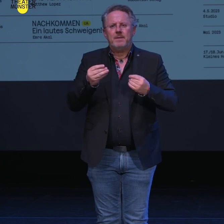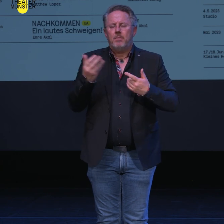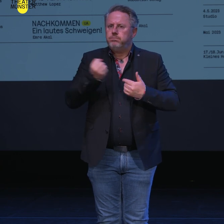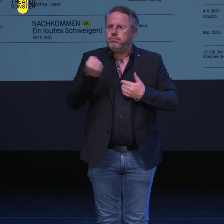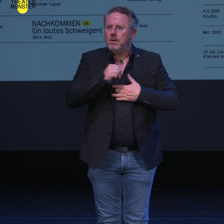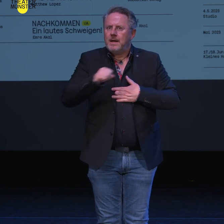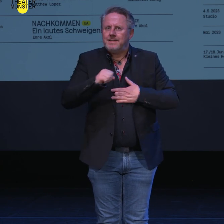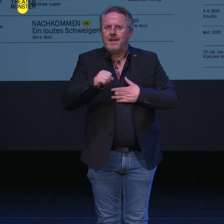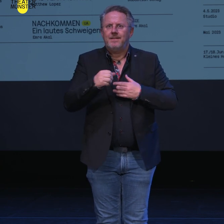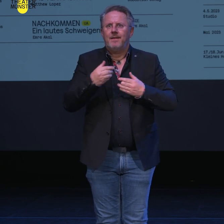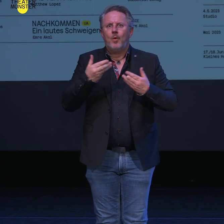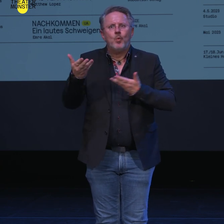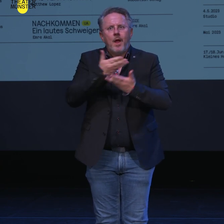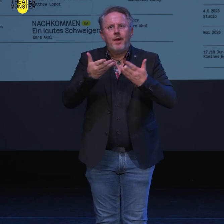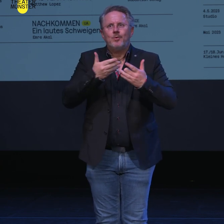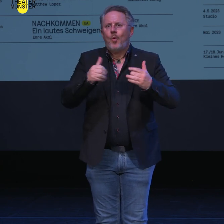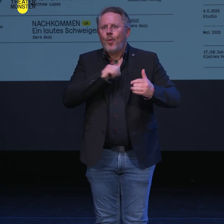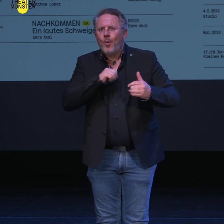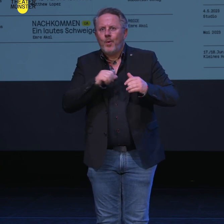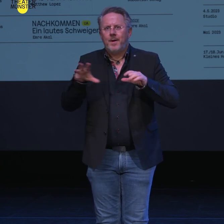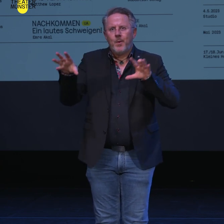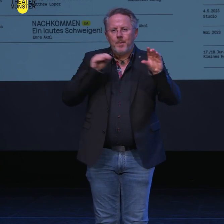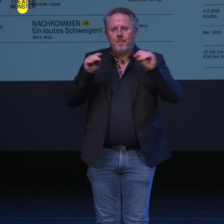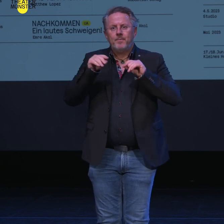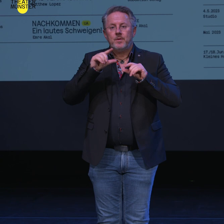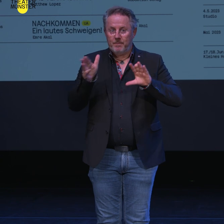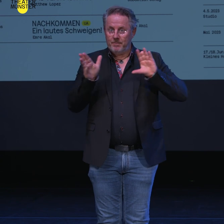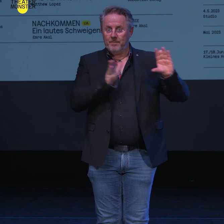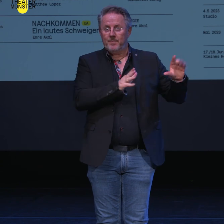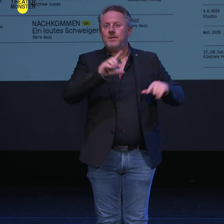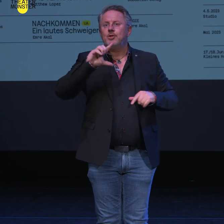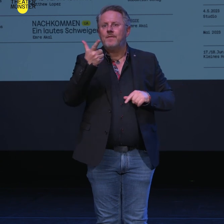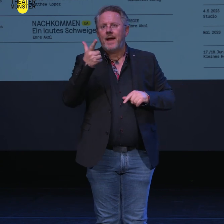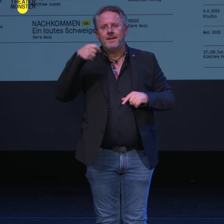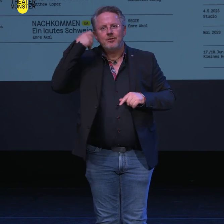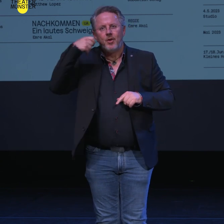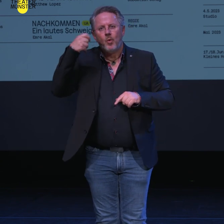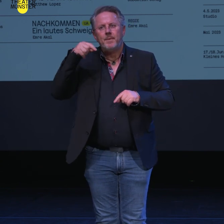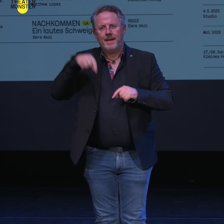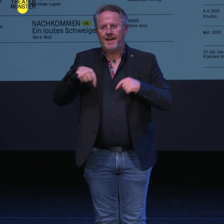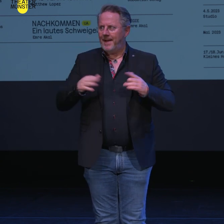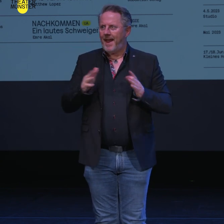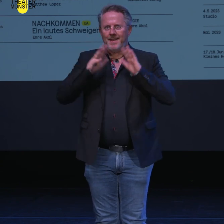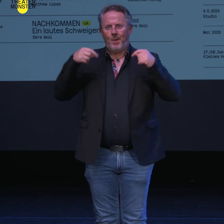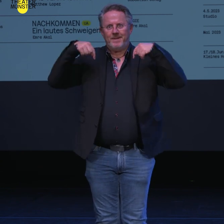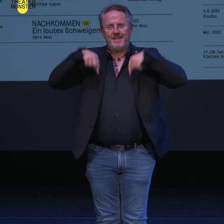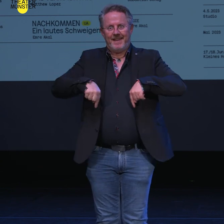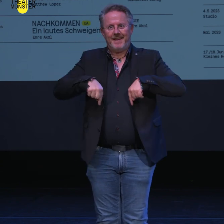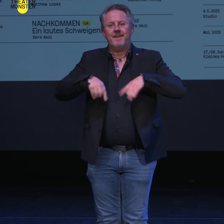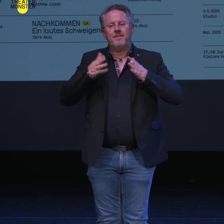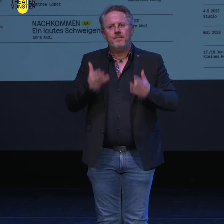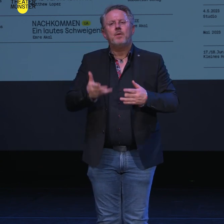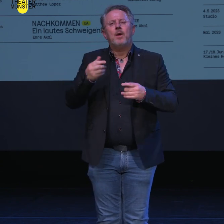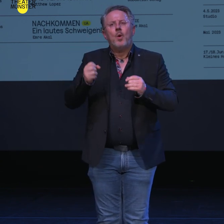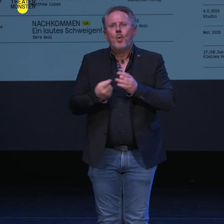Unterhaltung auf der Bühne zusammenfinden. Die zweite Schauspielpremiere wird sein im Kleinen Haus die Urführung des